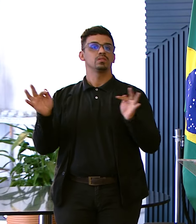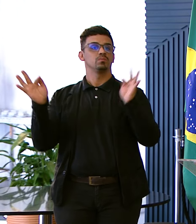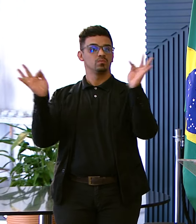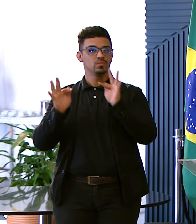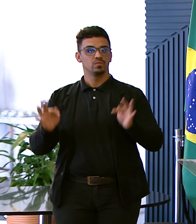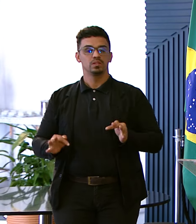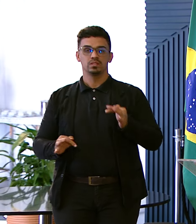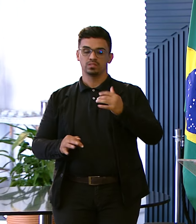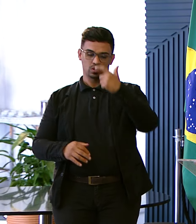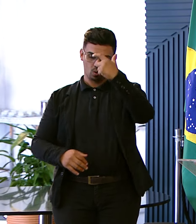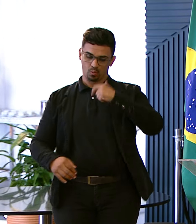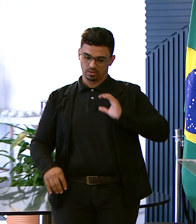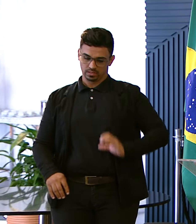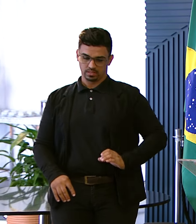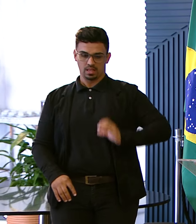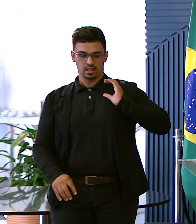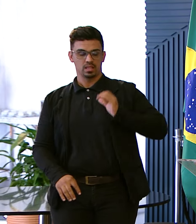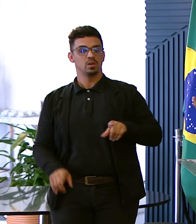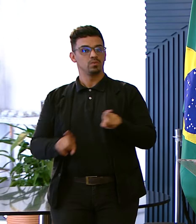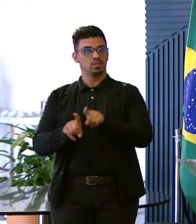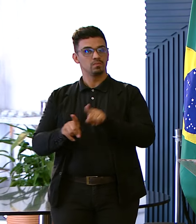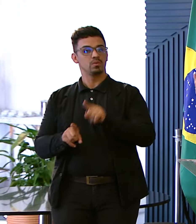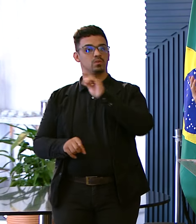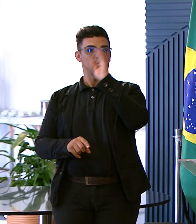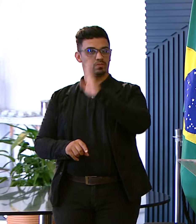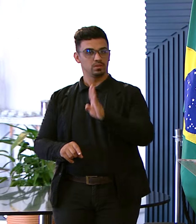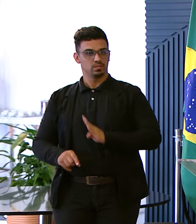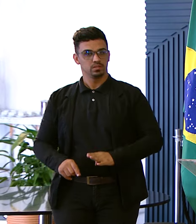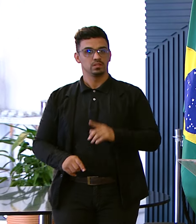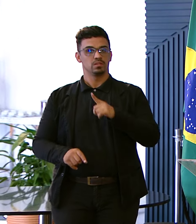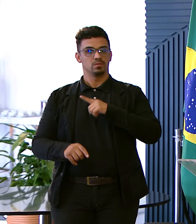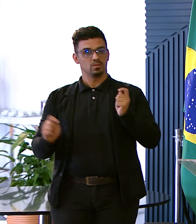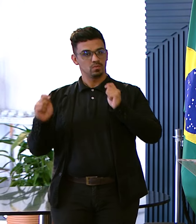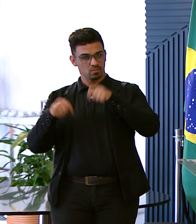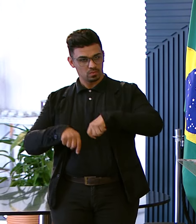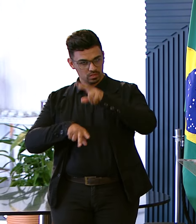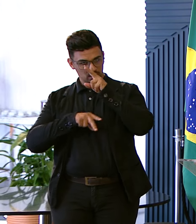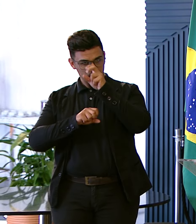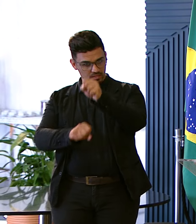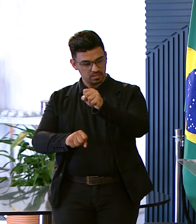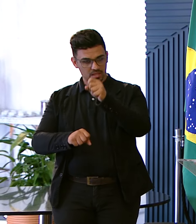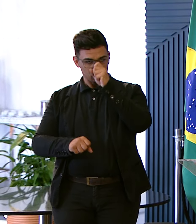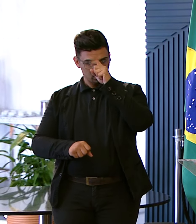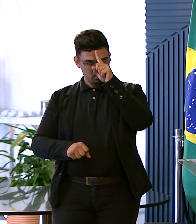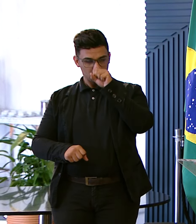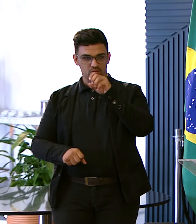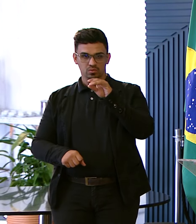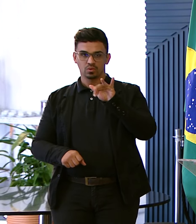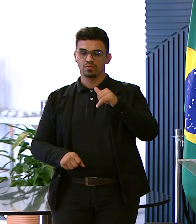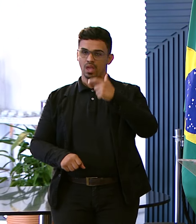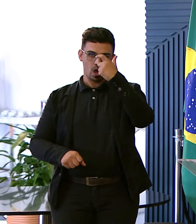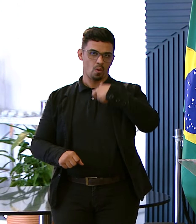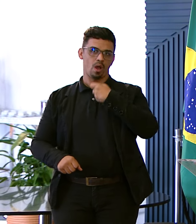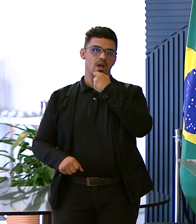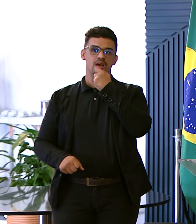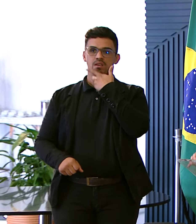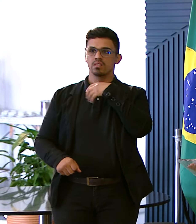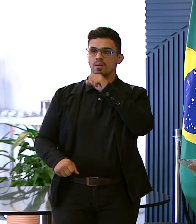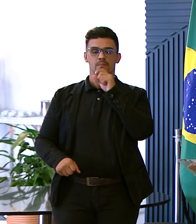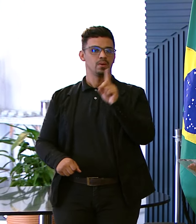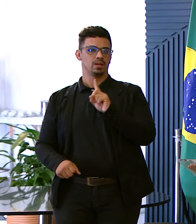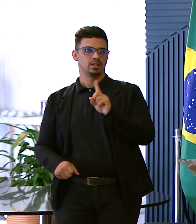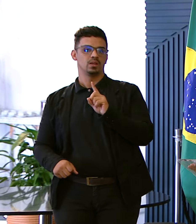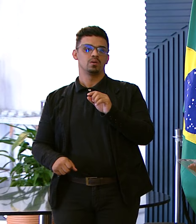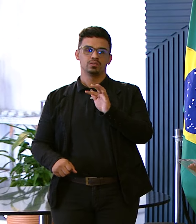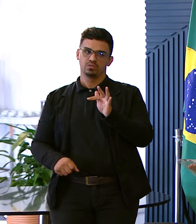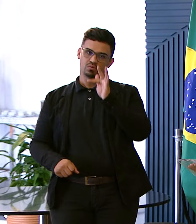cidadão Fico muito feliz Como brasileiro E fico muito feliz Como potencial usuário De Sofia Não sou pai ainda Mas quando for pai Certamente